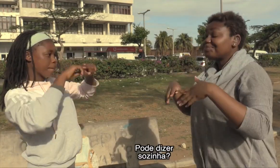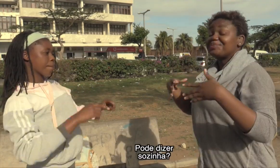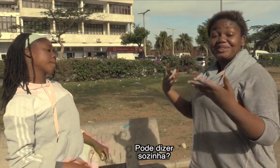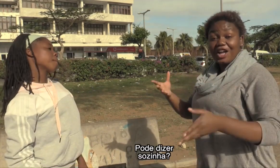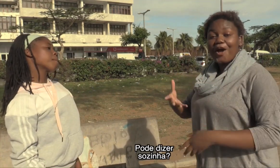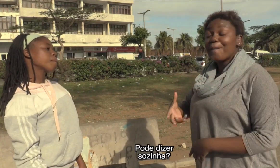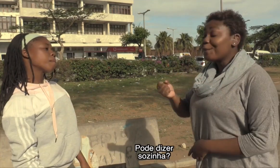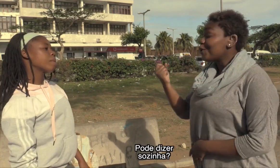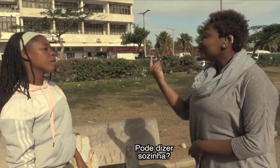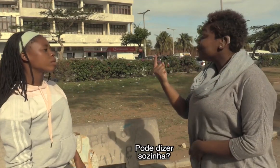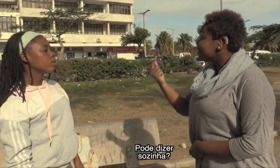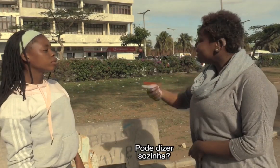Pode dizer sozinha?